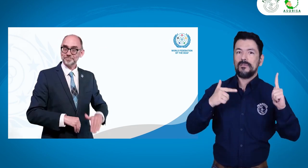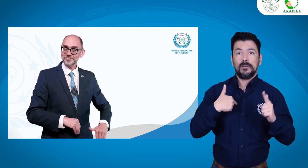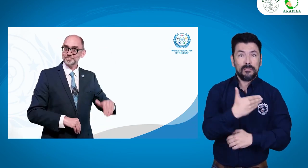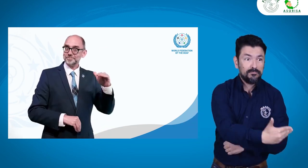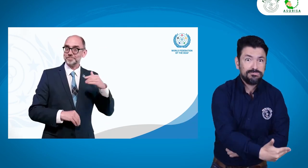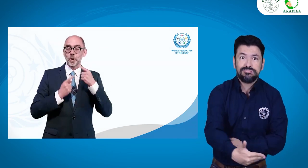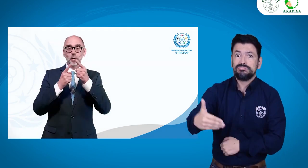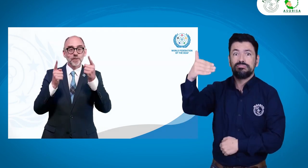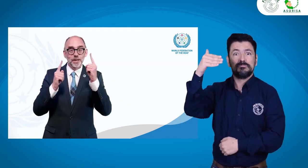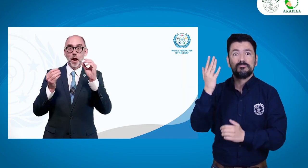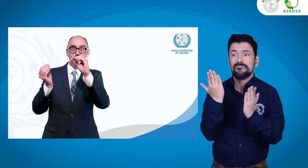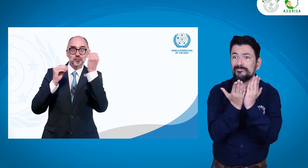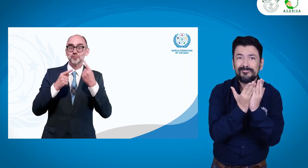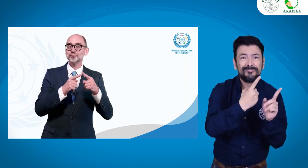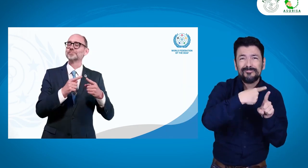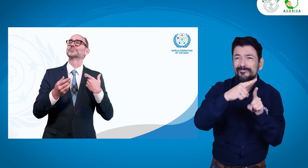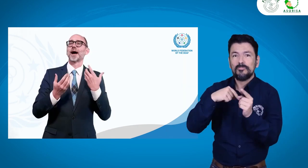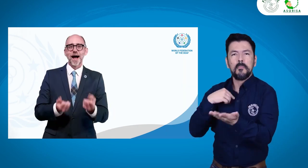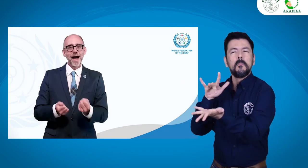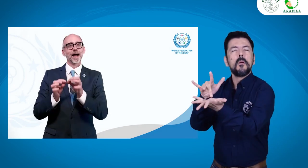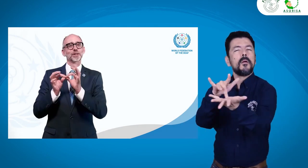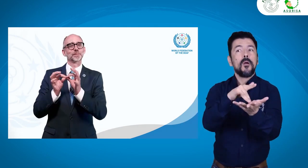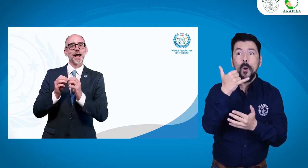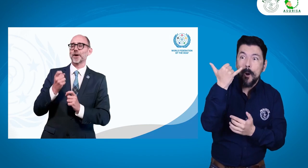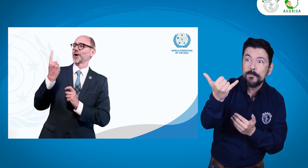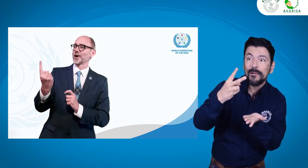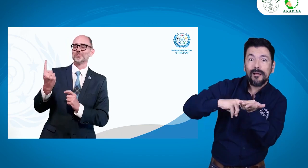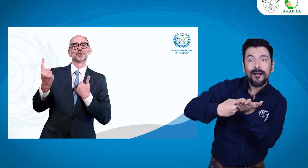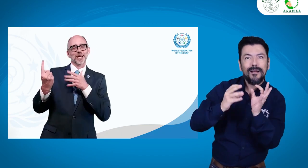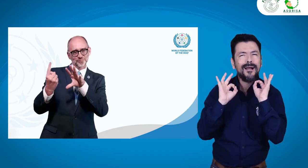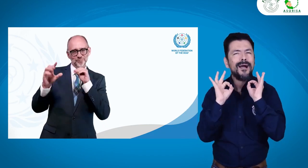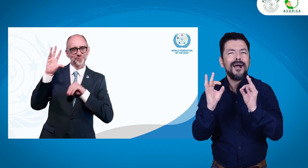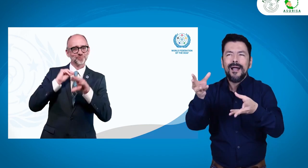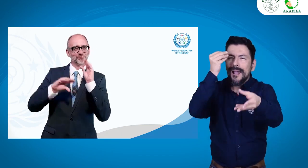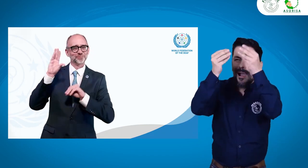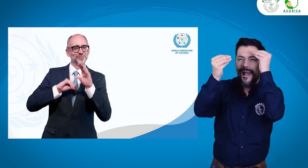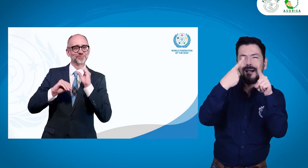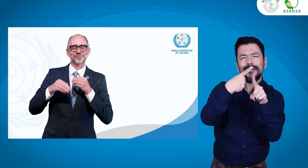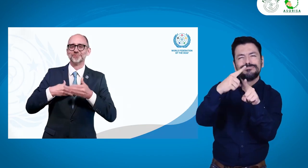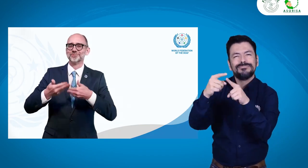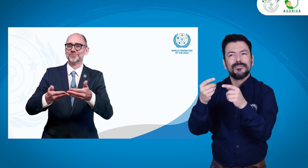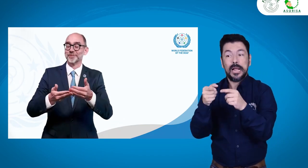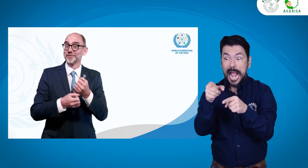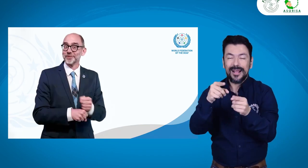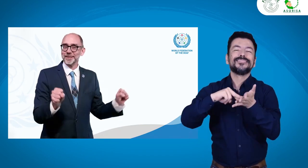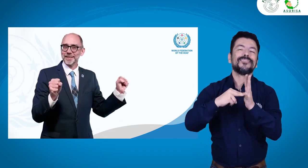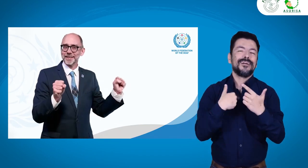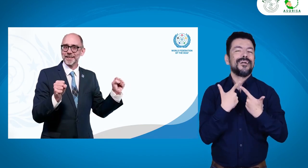servicios de interpretación en la educación superior. Y que todas las personas sordas puedan tener la capacidad de